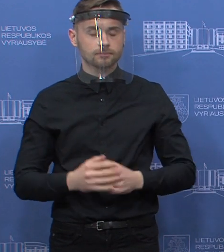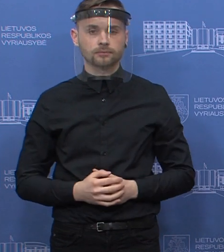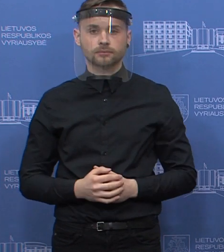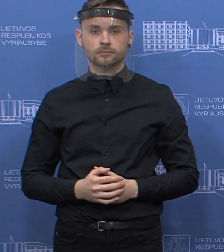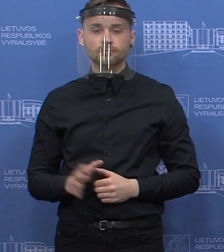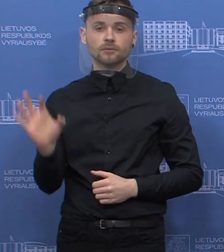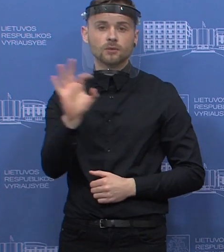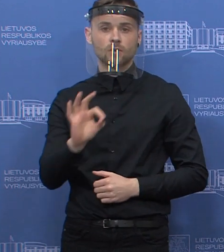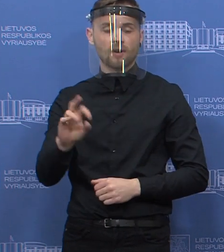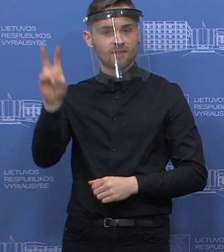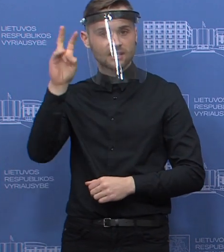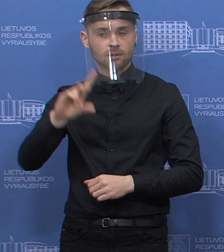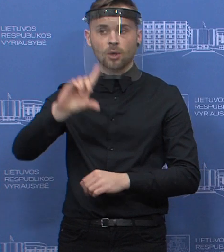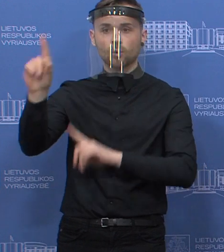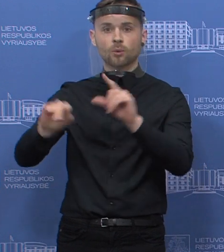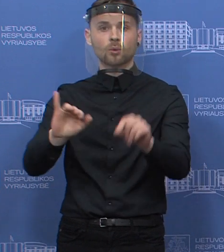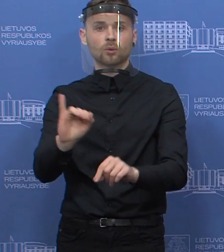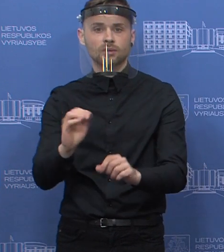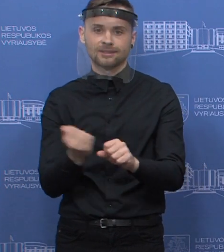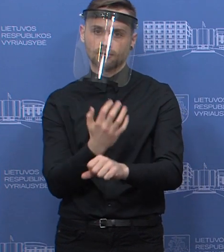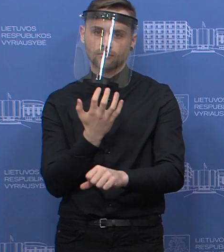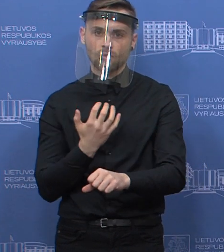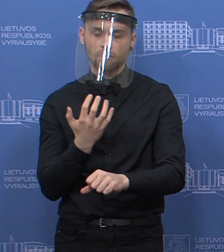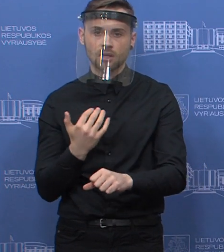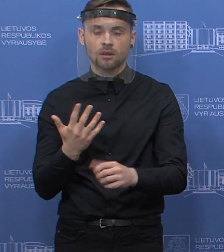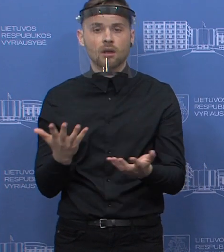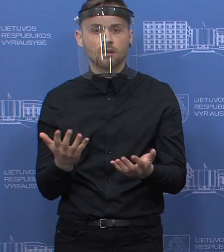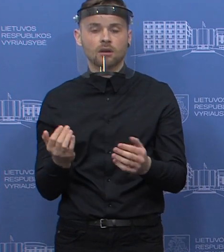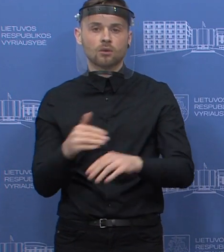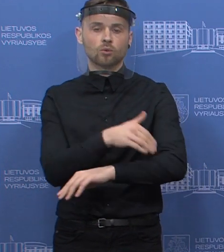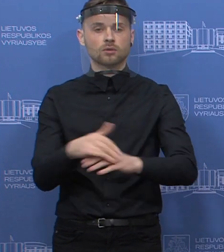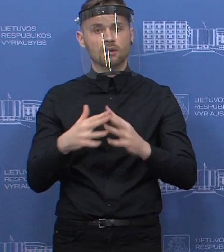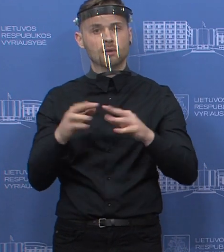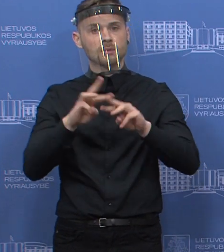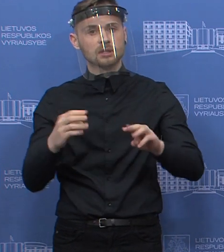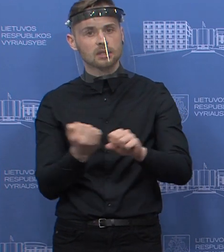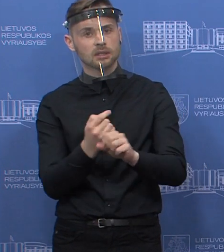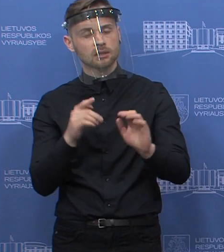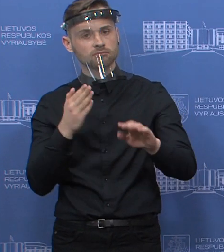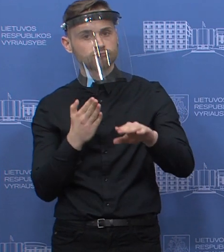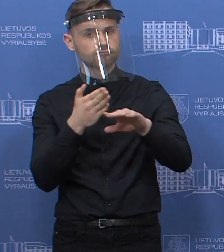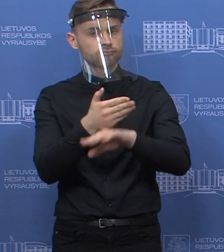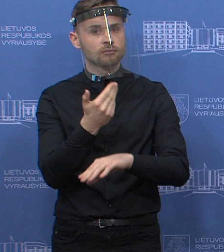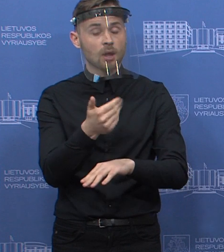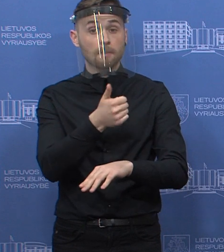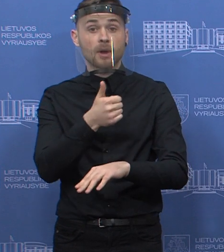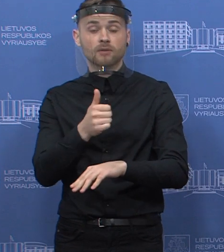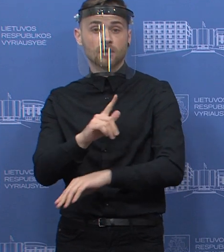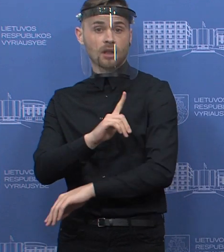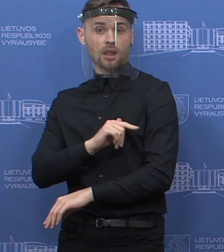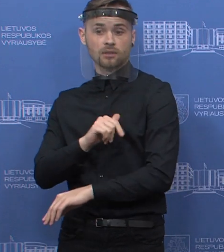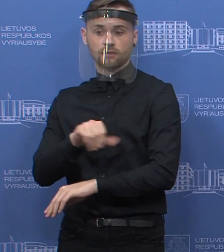valstybės, į kurias vykstama reikia tiesiog pasidomėti, ar tiesiog per mūsų užsienio reikalų ministerėje, koks režimas yra taikomas. Latvija, pavyzdžiui,